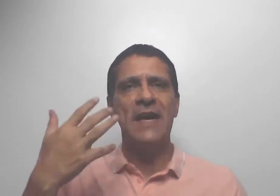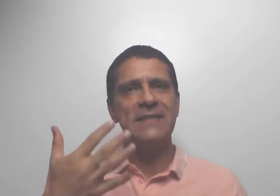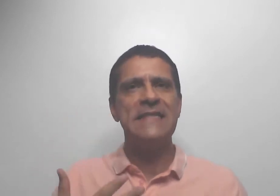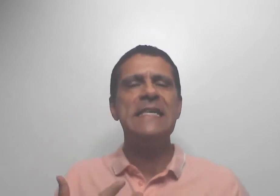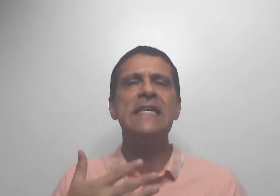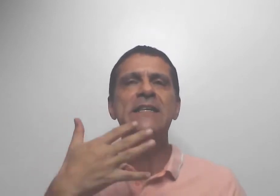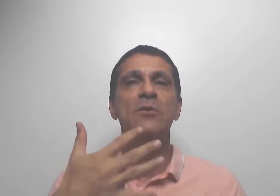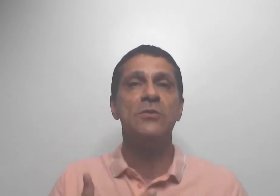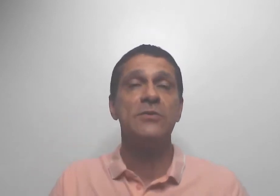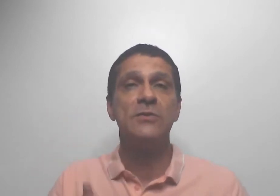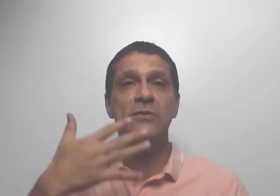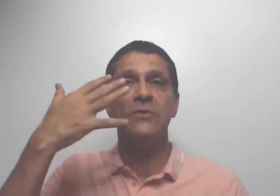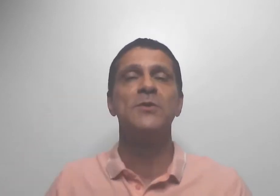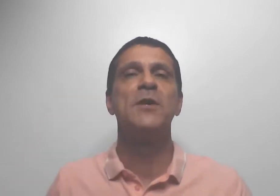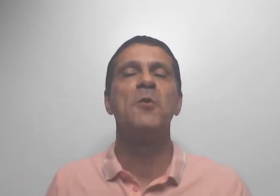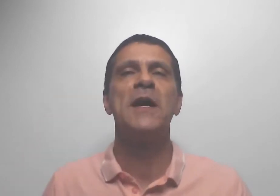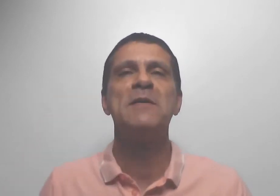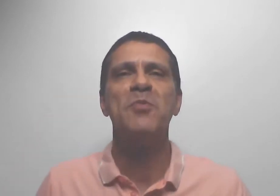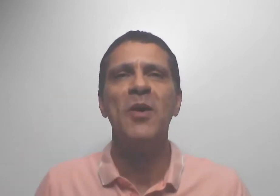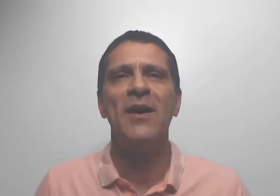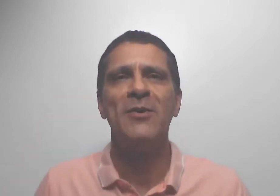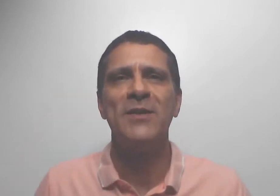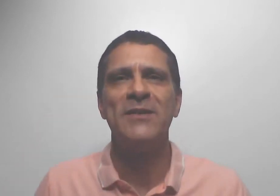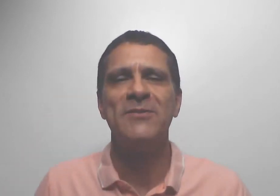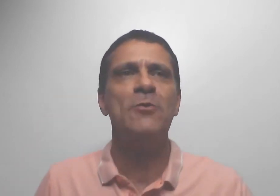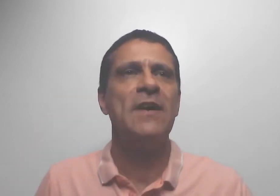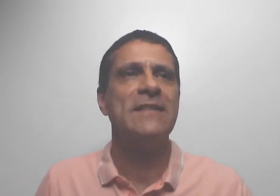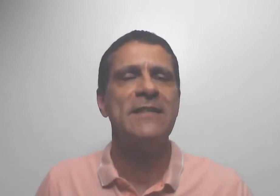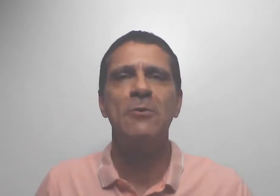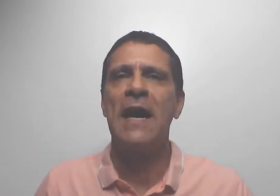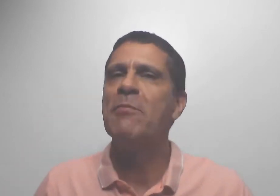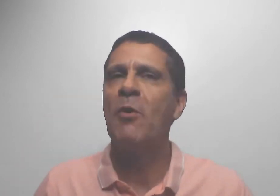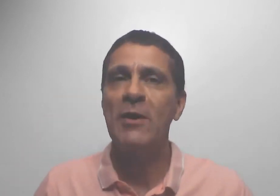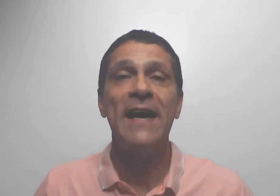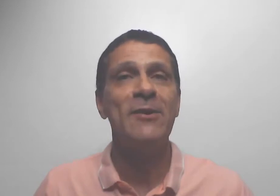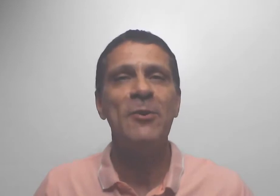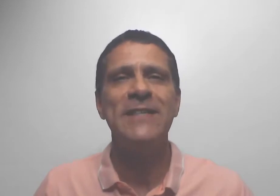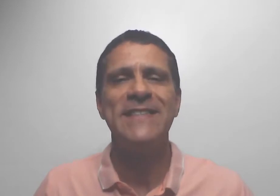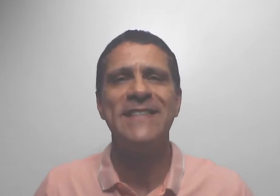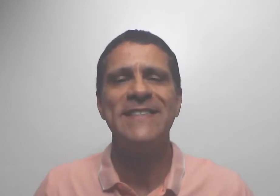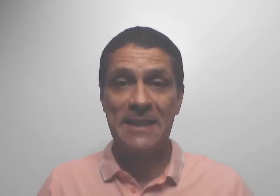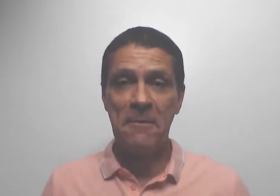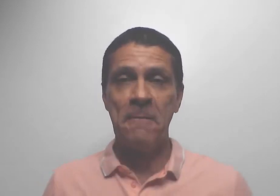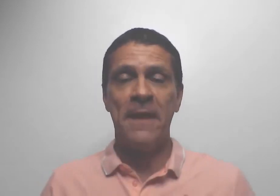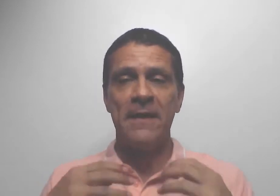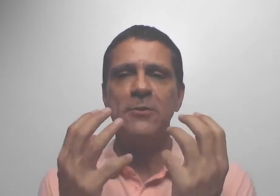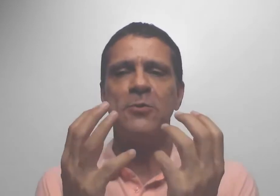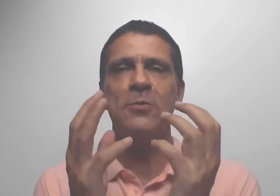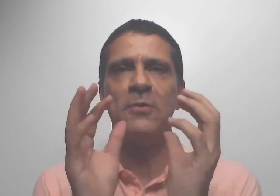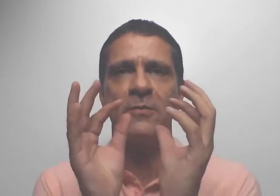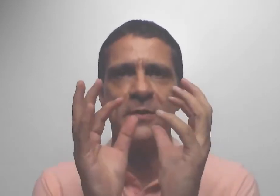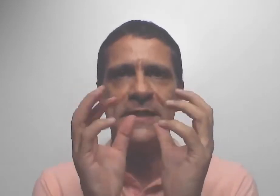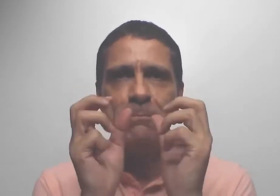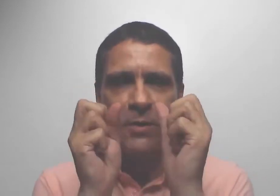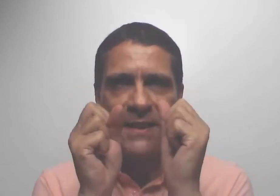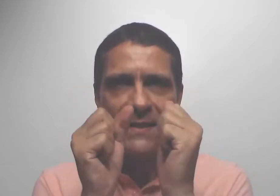vazios no seu campo áurico, e no vazio cabe qualquer coisa. Então, isso, você poder